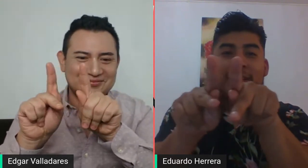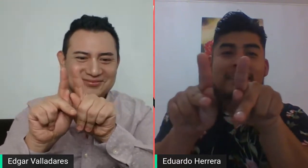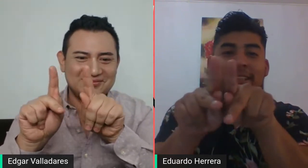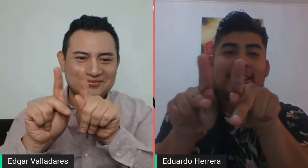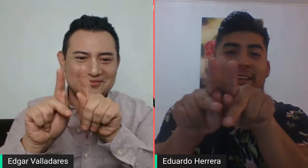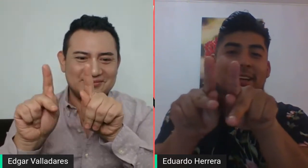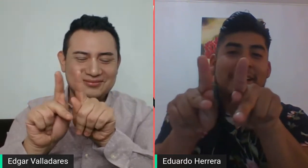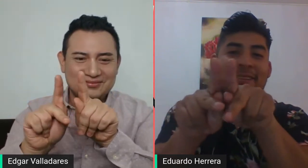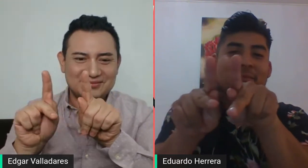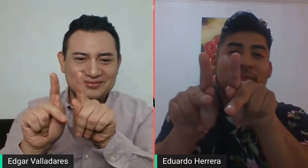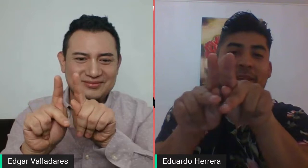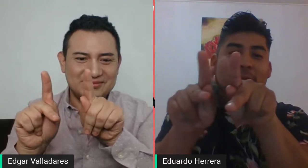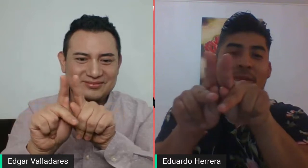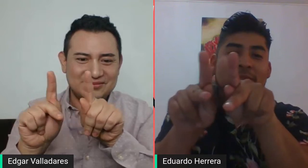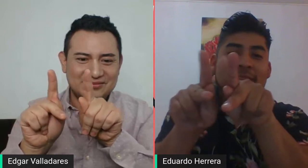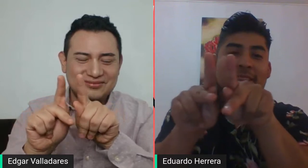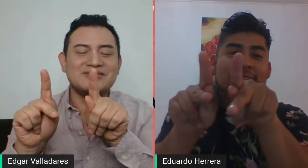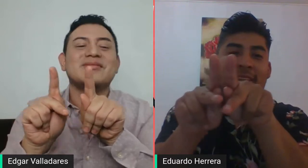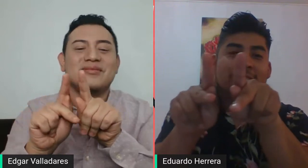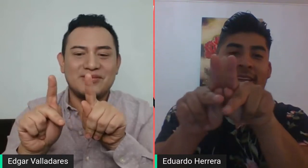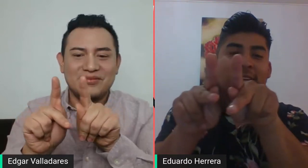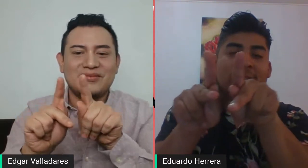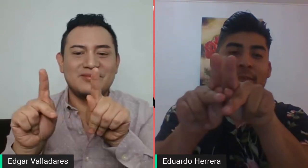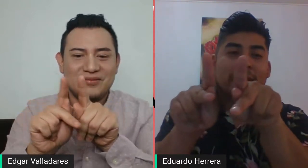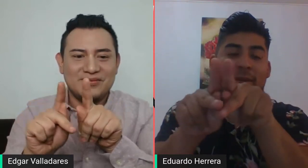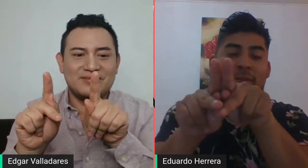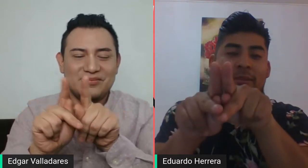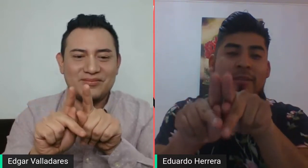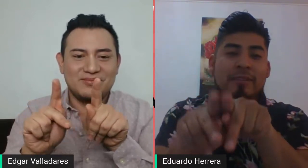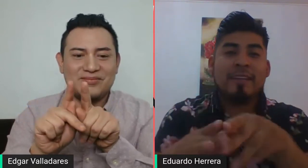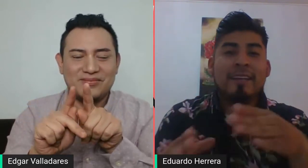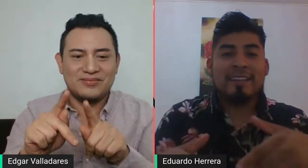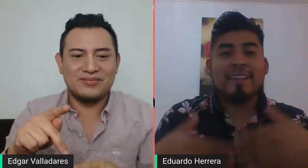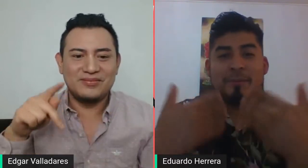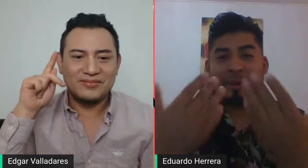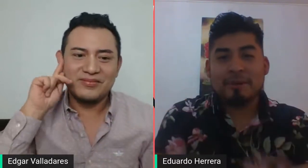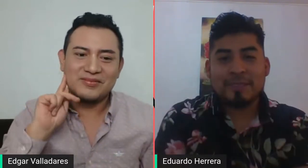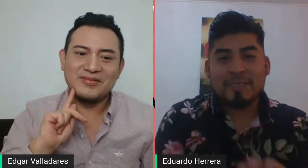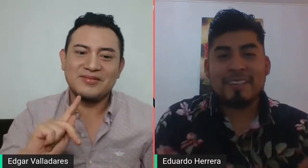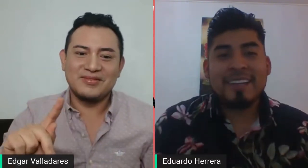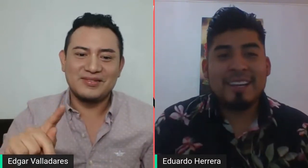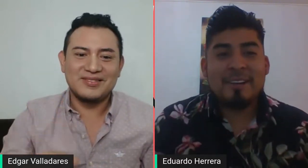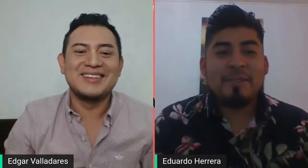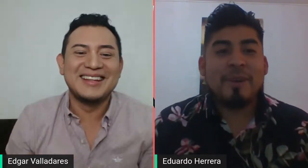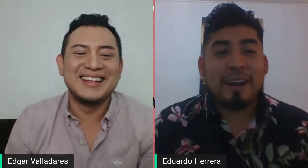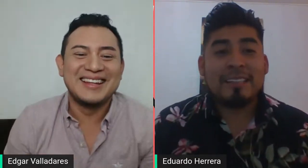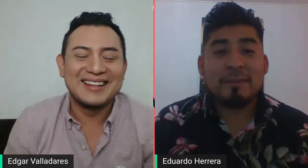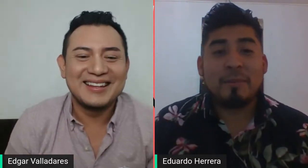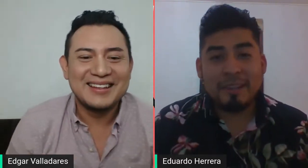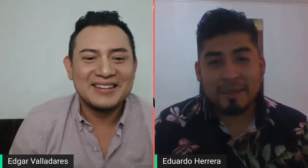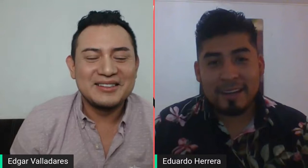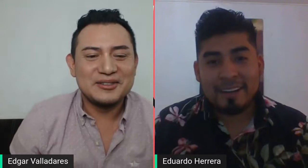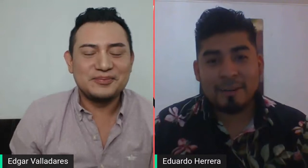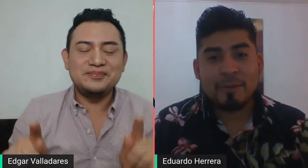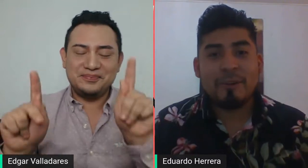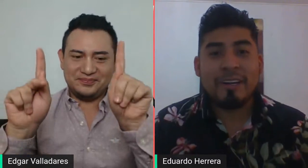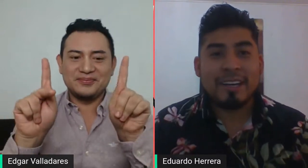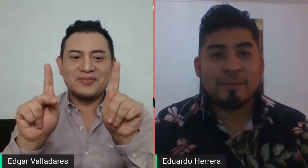es primo. Primo. Te pregunto. Para decir prima, ¿cómo lo haríamos?